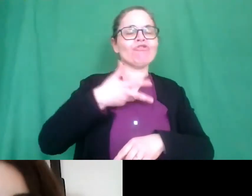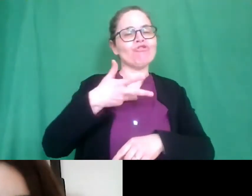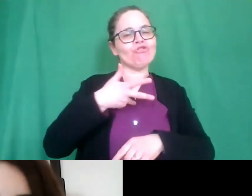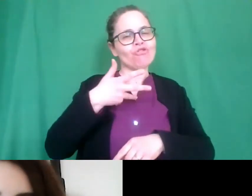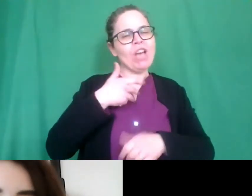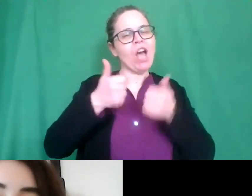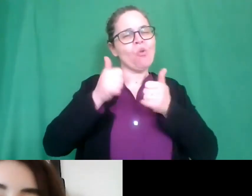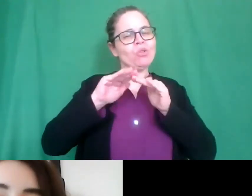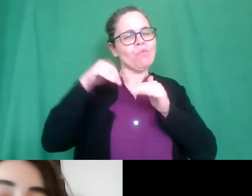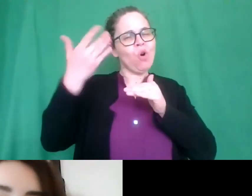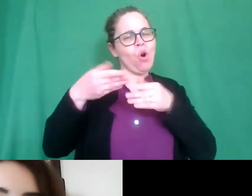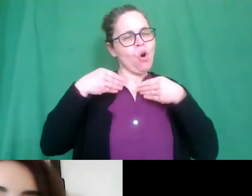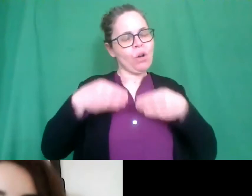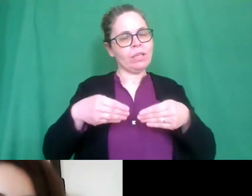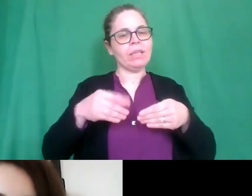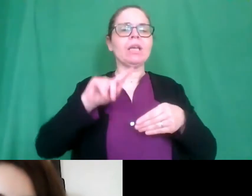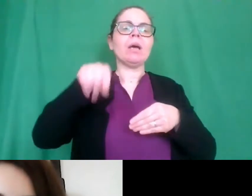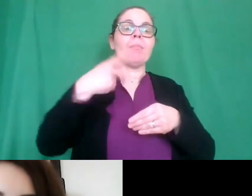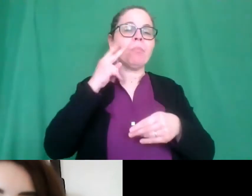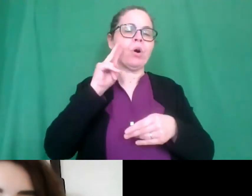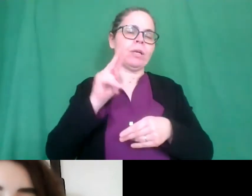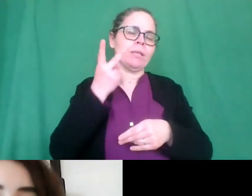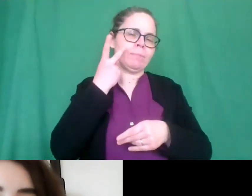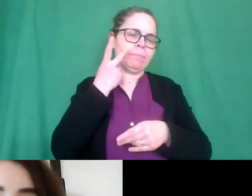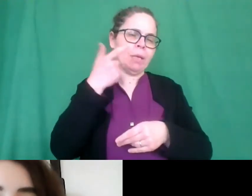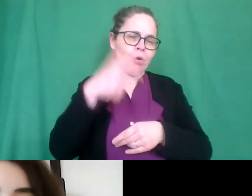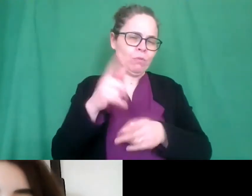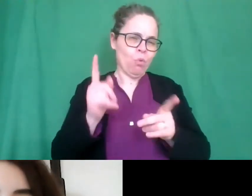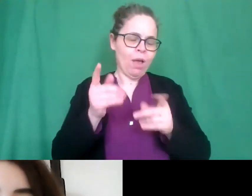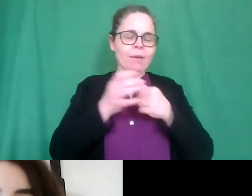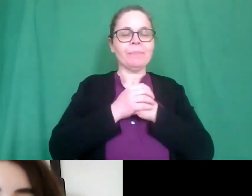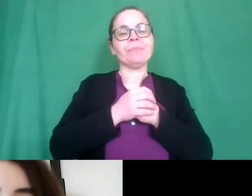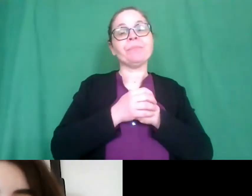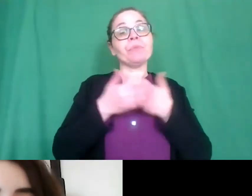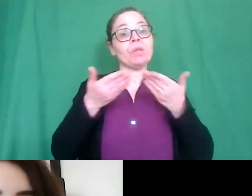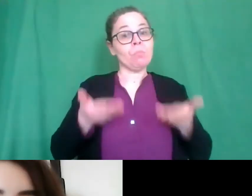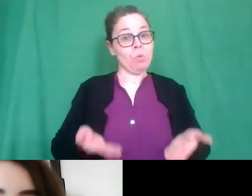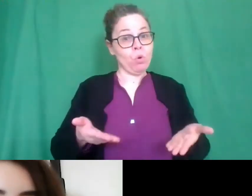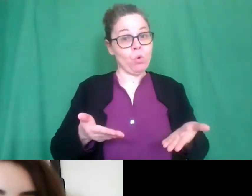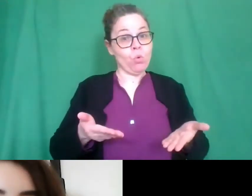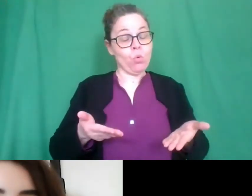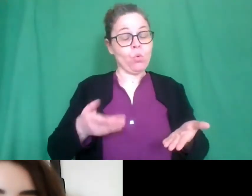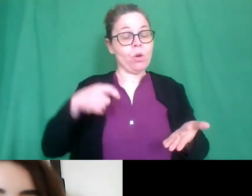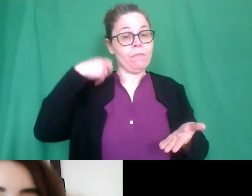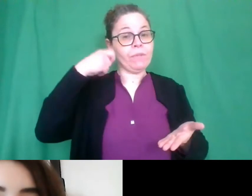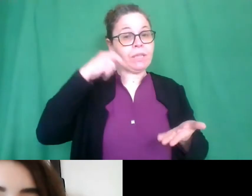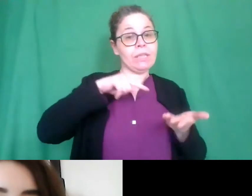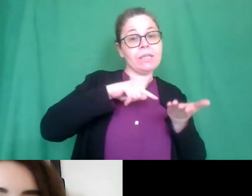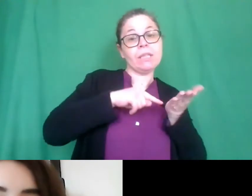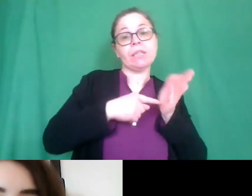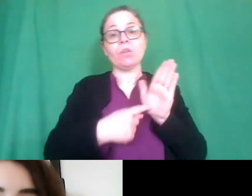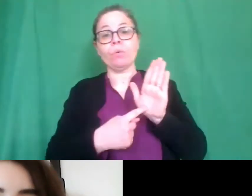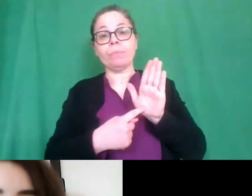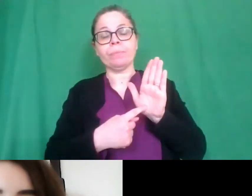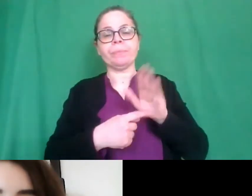fuori concorso e poi poi vedrete perché quindi adesso vi condivido il